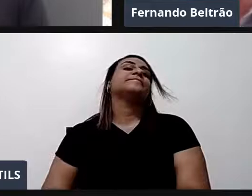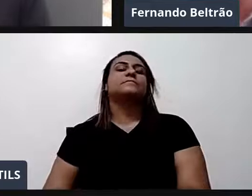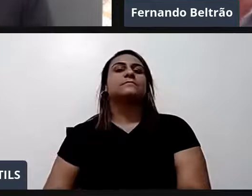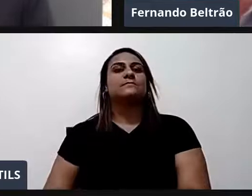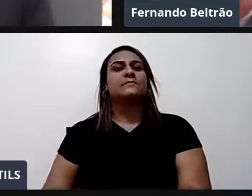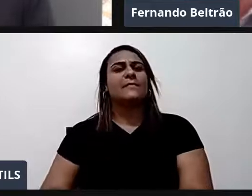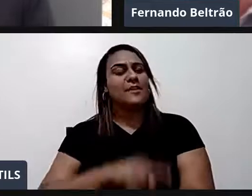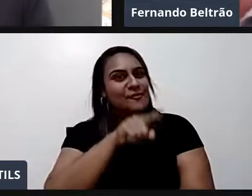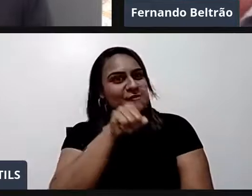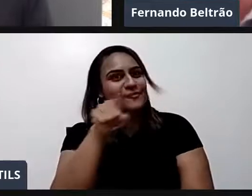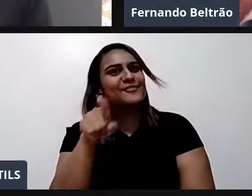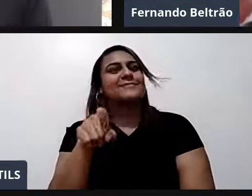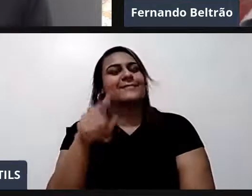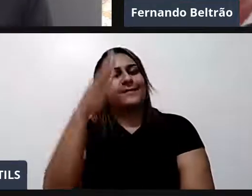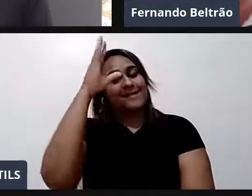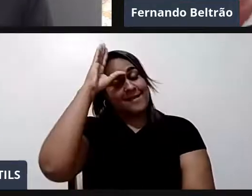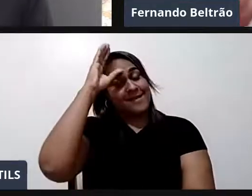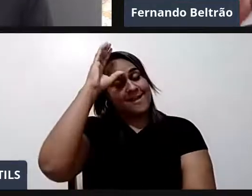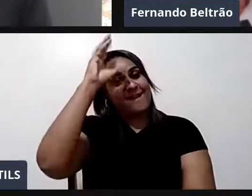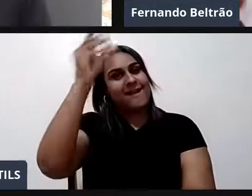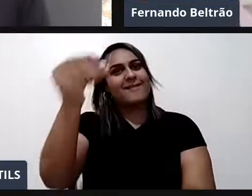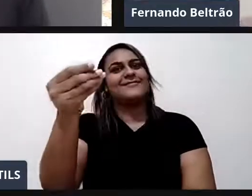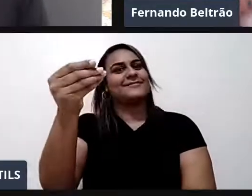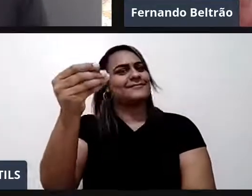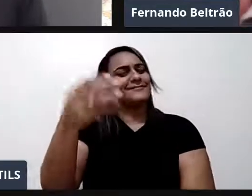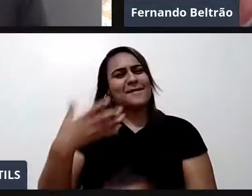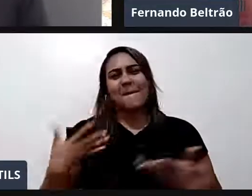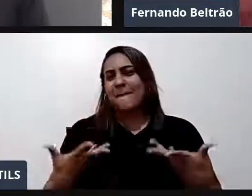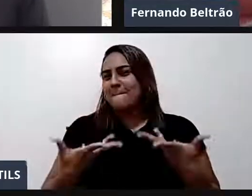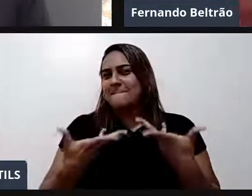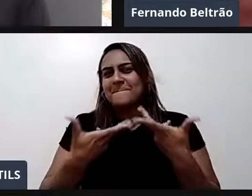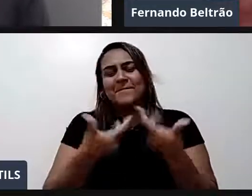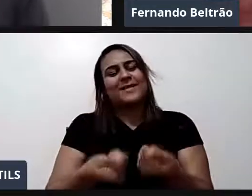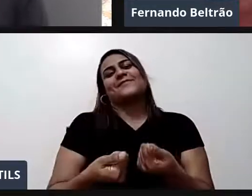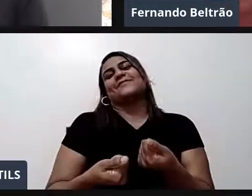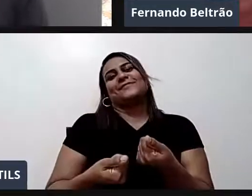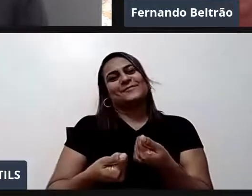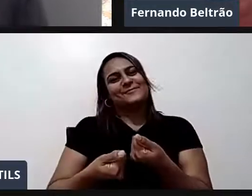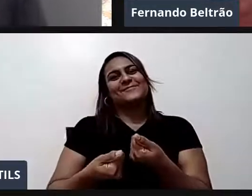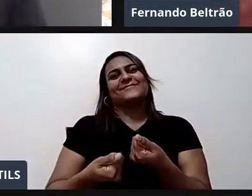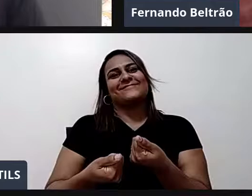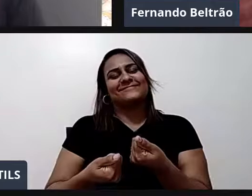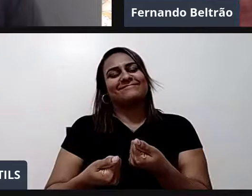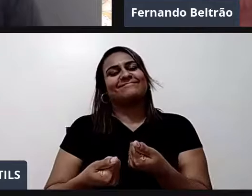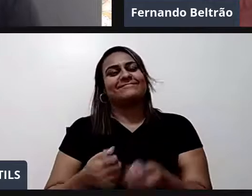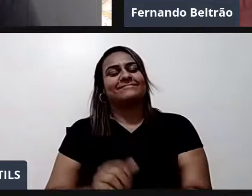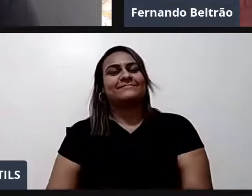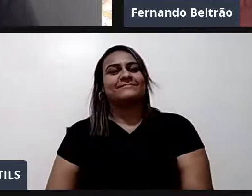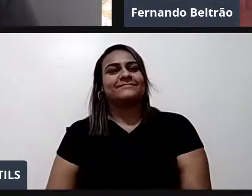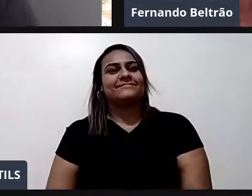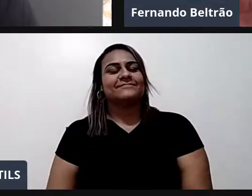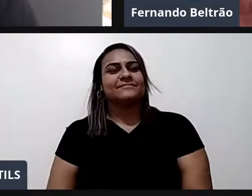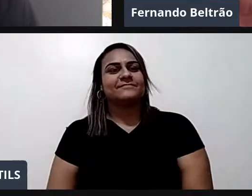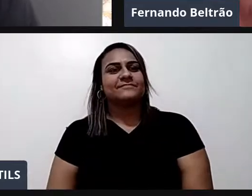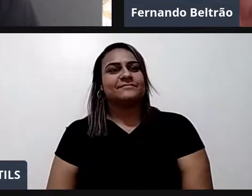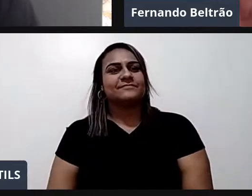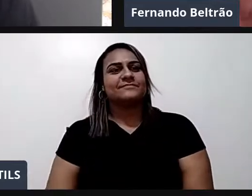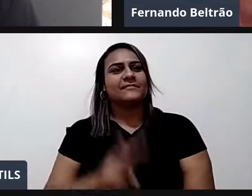nesse campo. Escolhe um campo. Que salva vidas. E muitas. Valqueira colocou aqui. A música. Tem esse